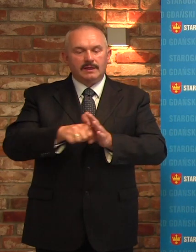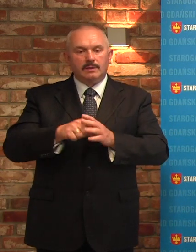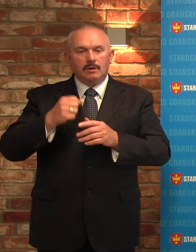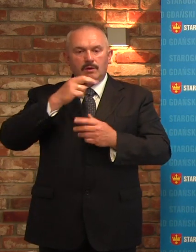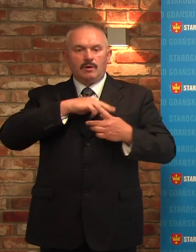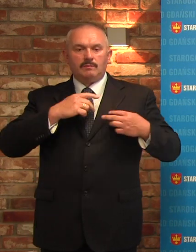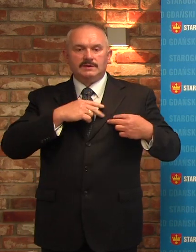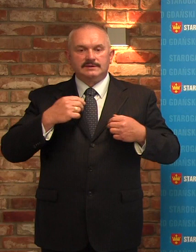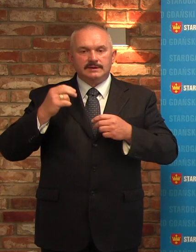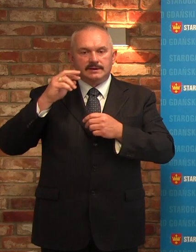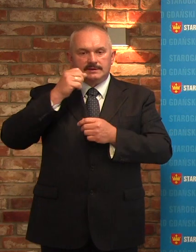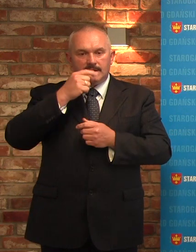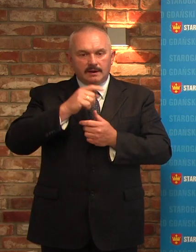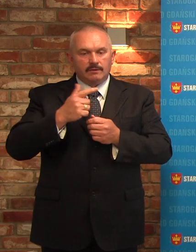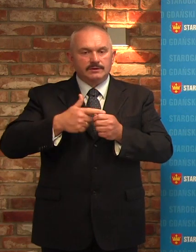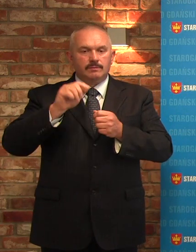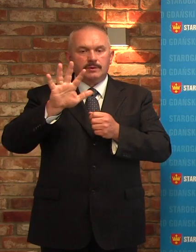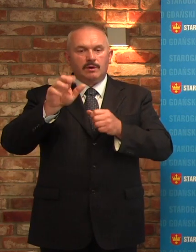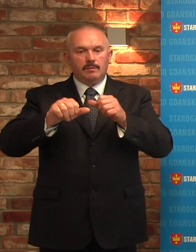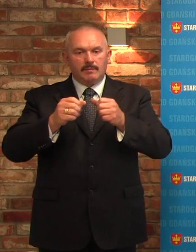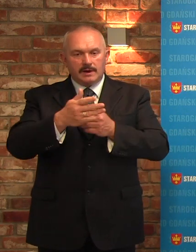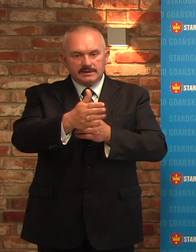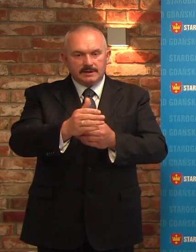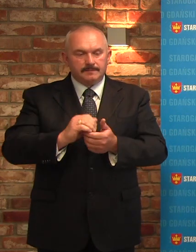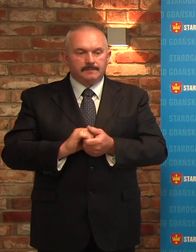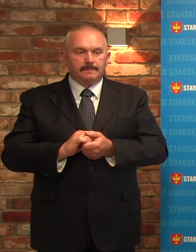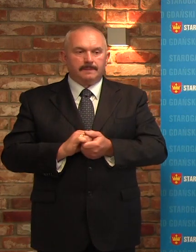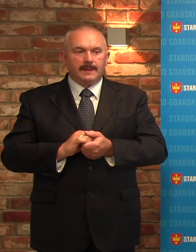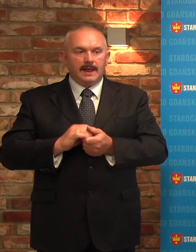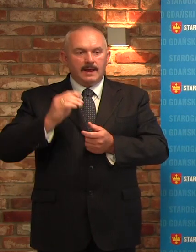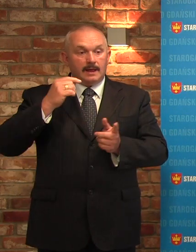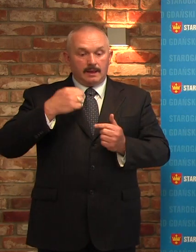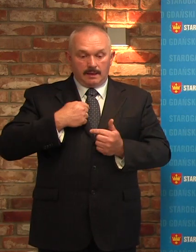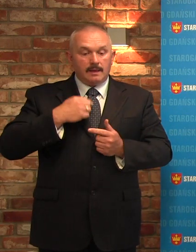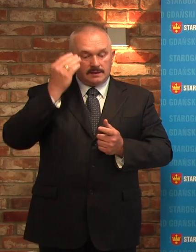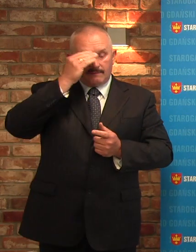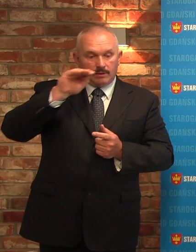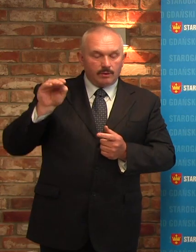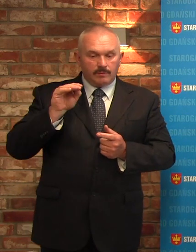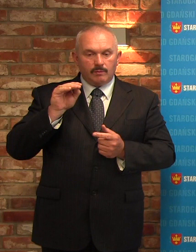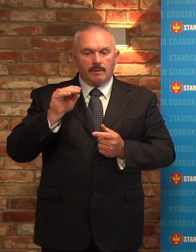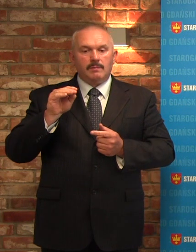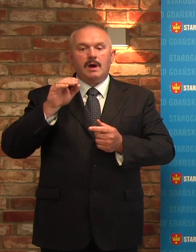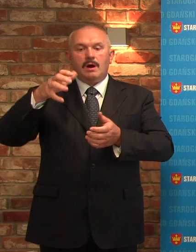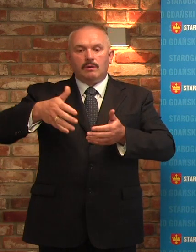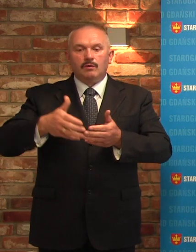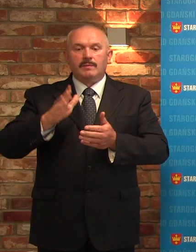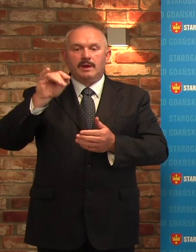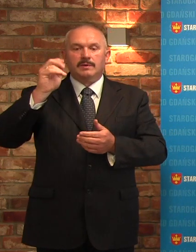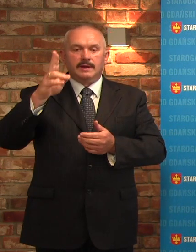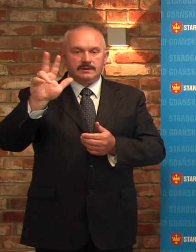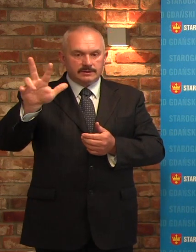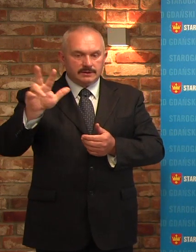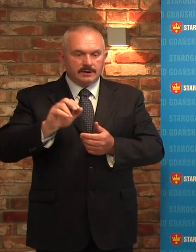Skarg. 25 marca zawiadomiłam klub Beniaminek 03 o